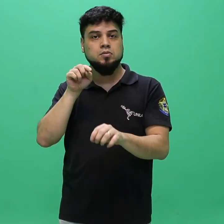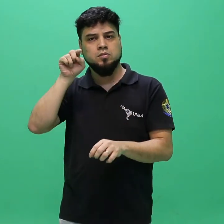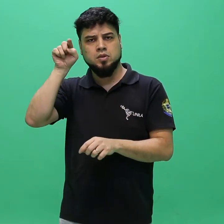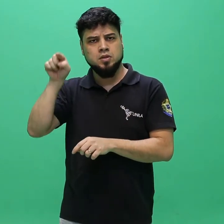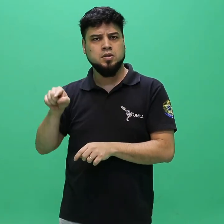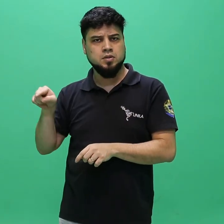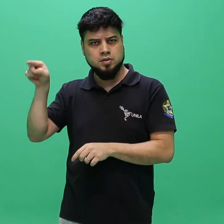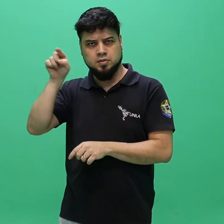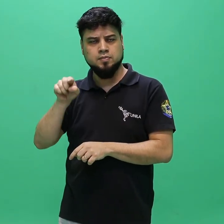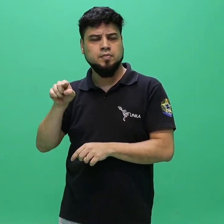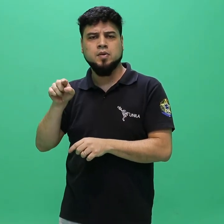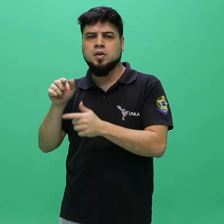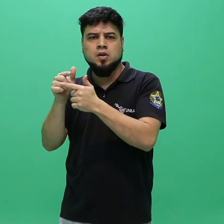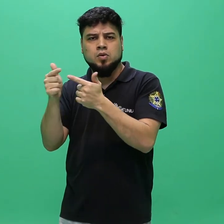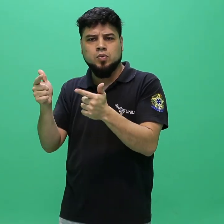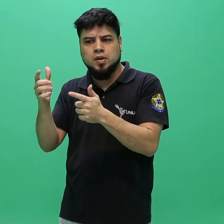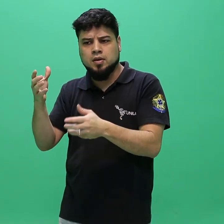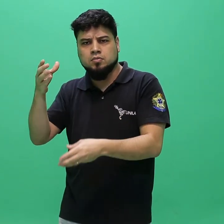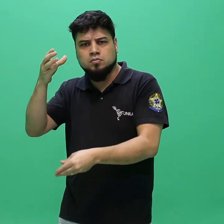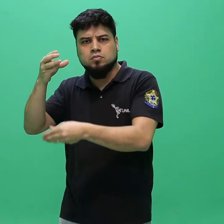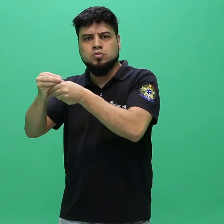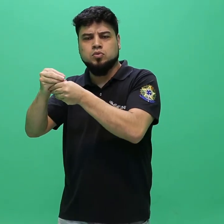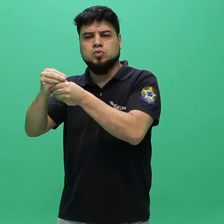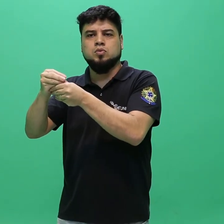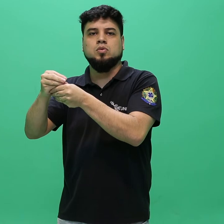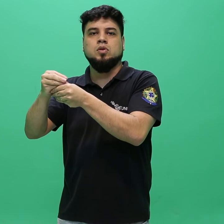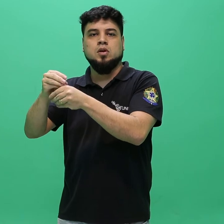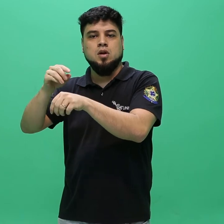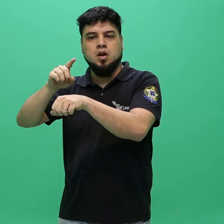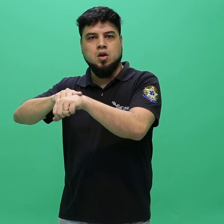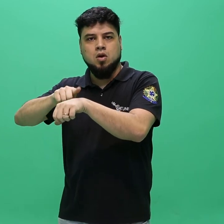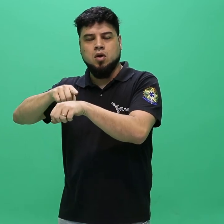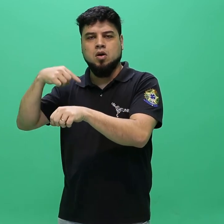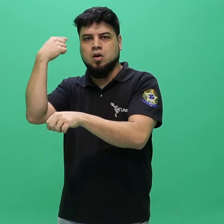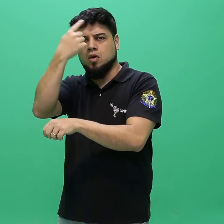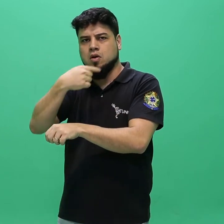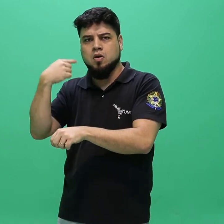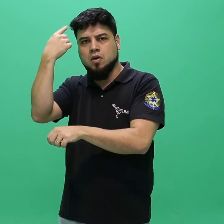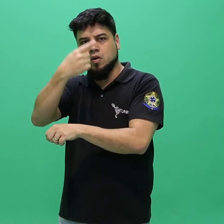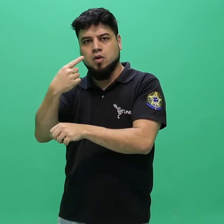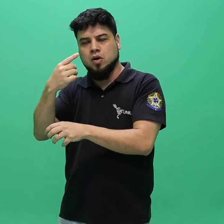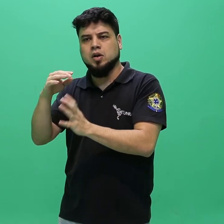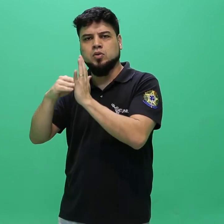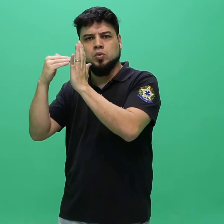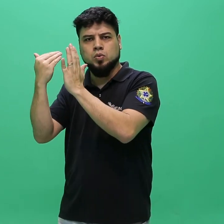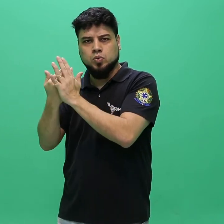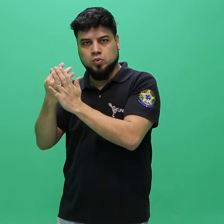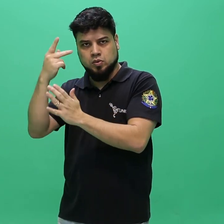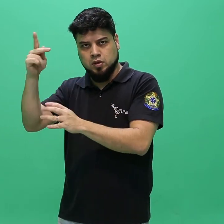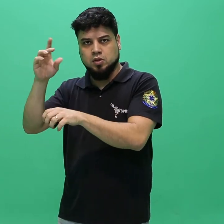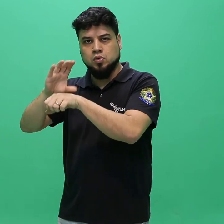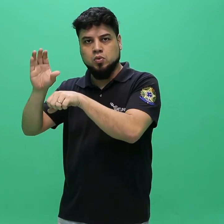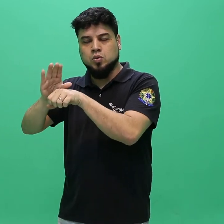curso e o somatório da carga horária total cumprida pelo candidato, essas informações